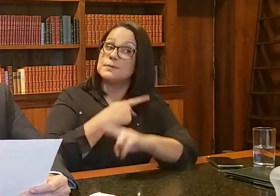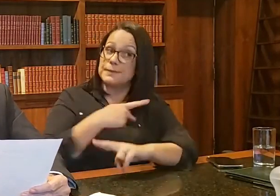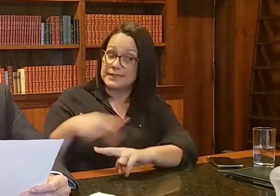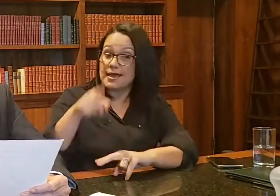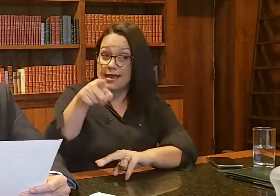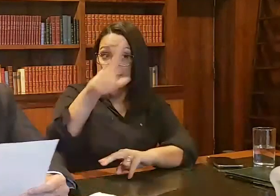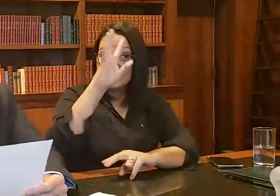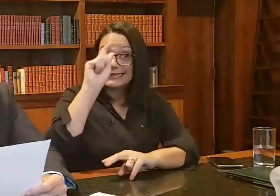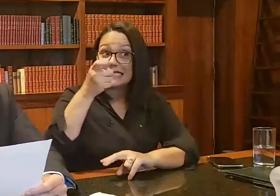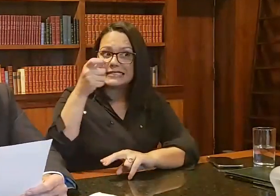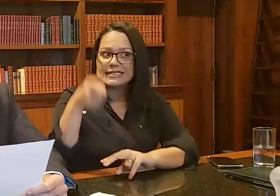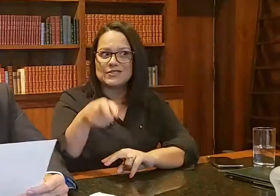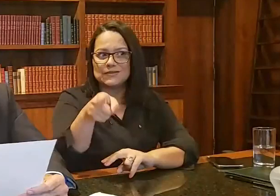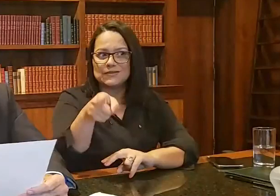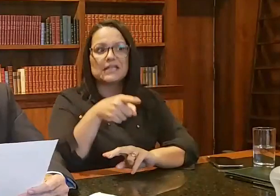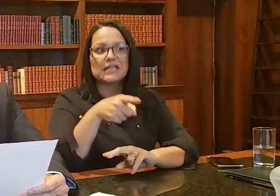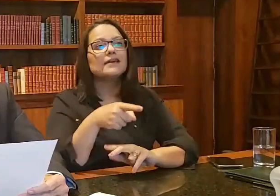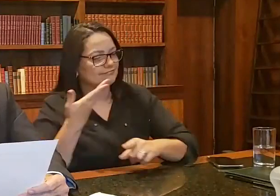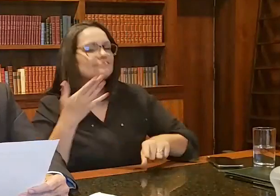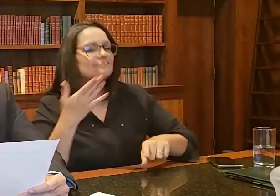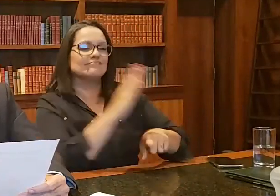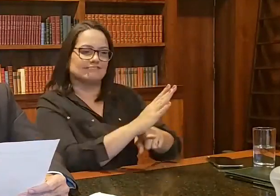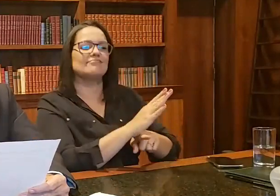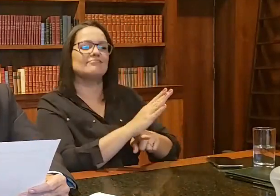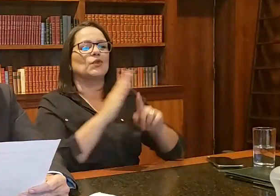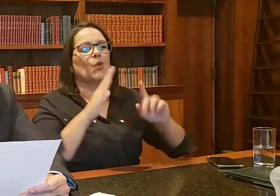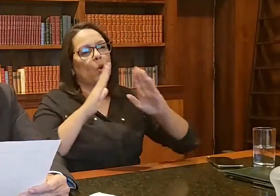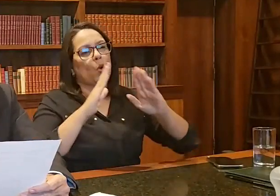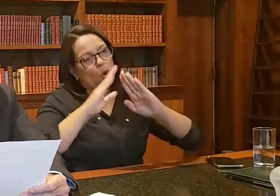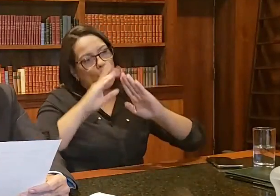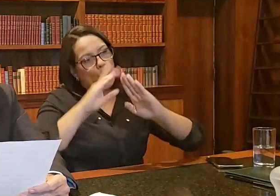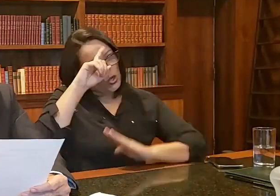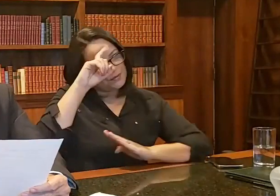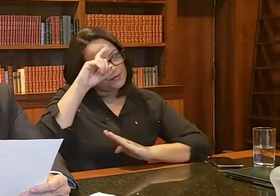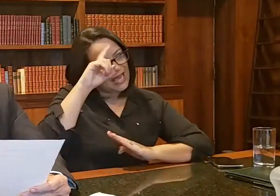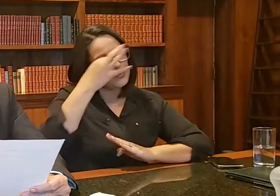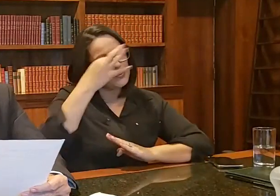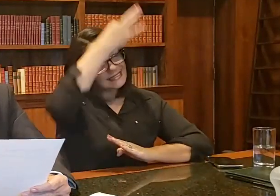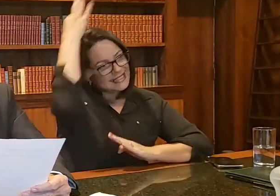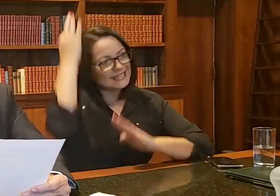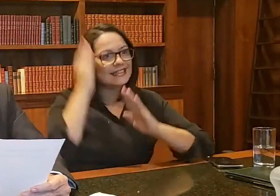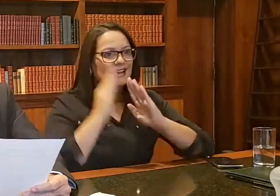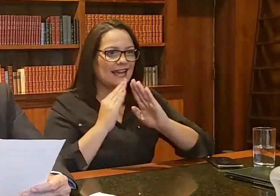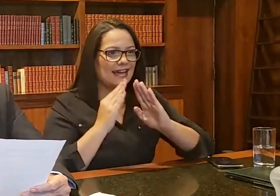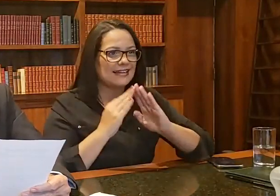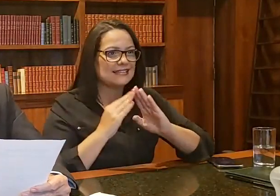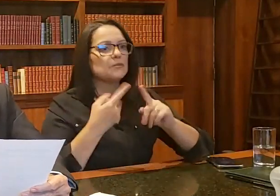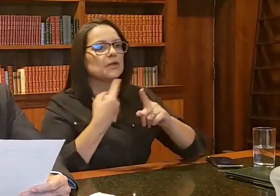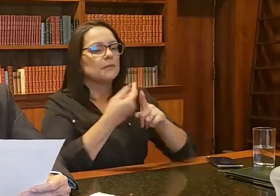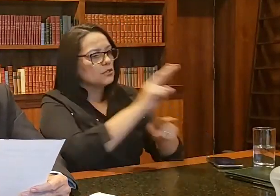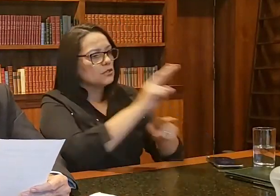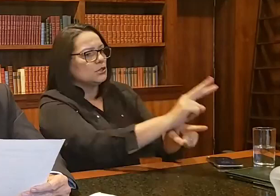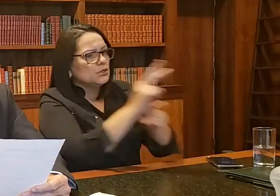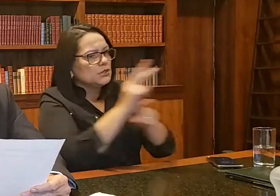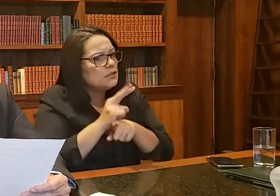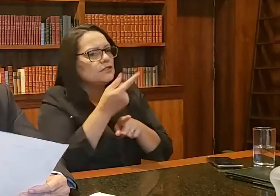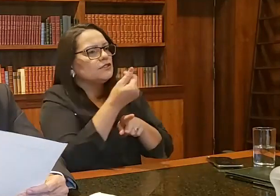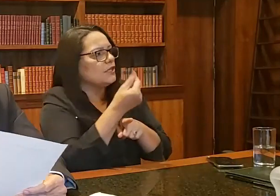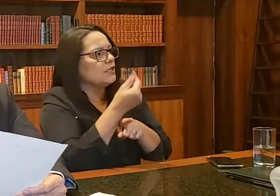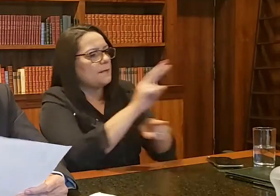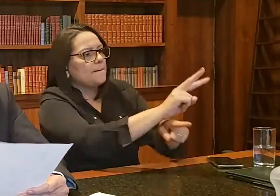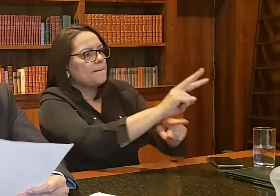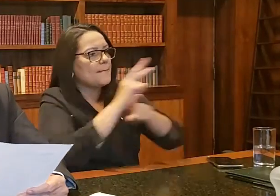que realmente beneficia a Santa Casa. Primeiro, diminuiu os juros de quem tem empréstimo junto à Caixa Federal